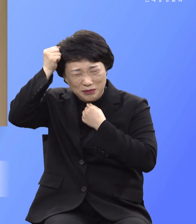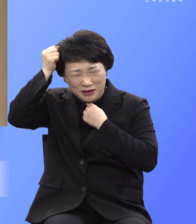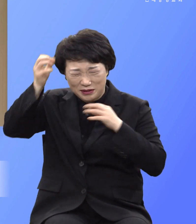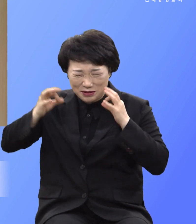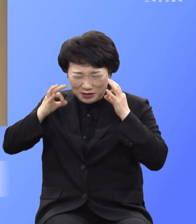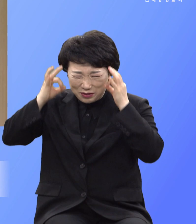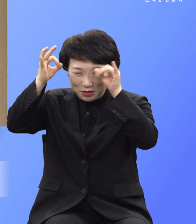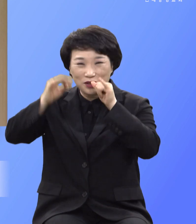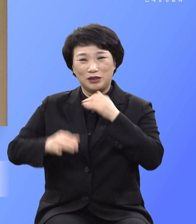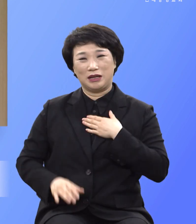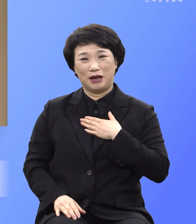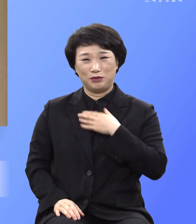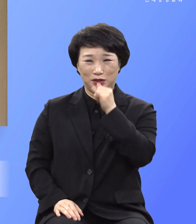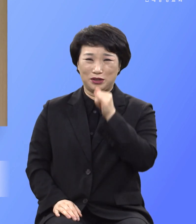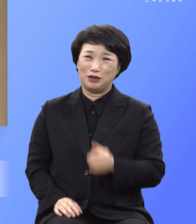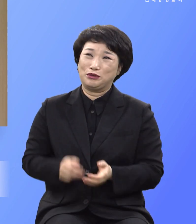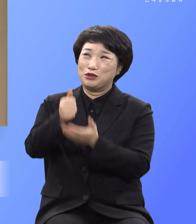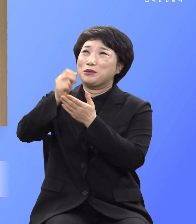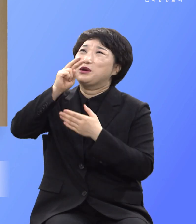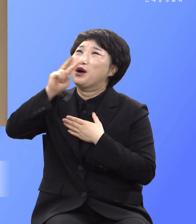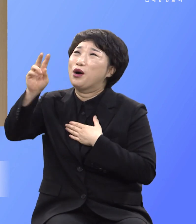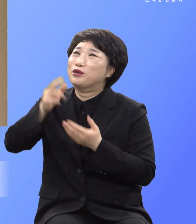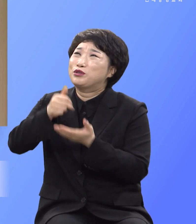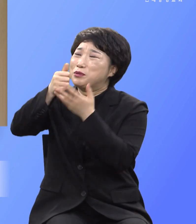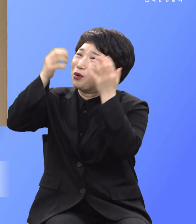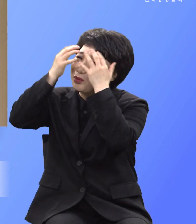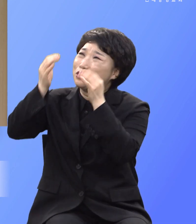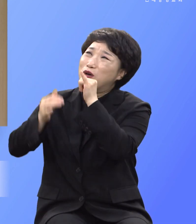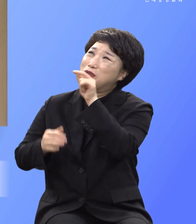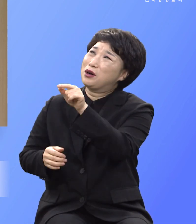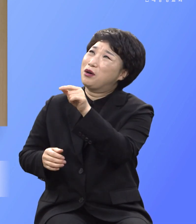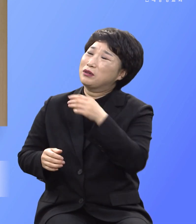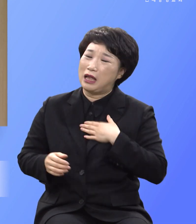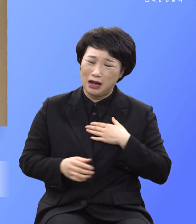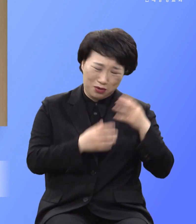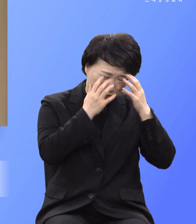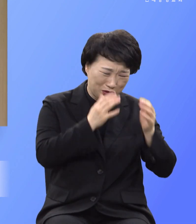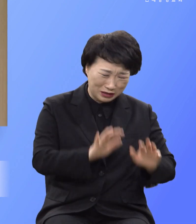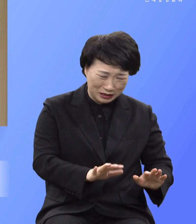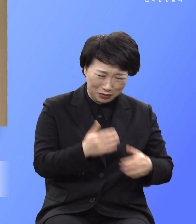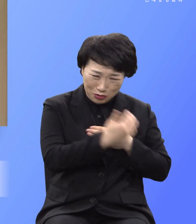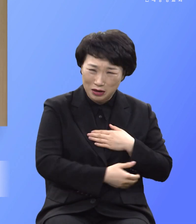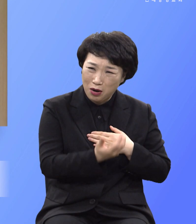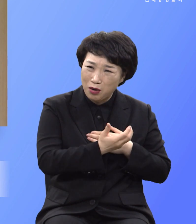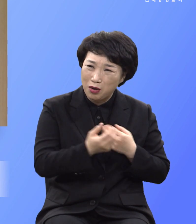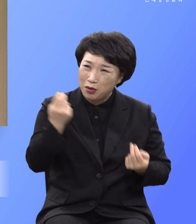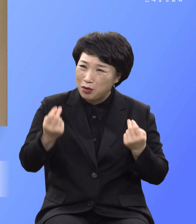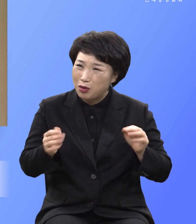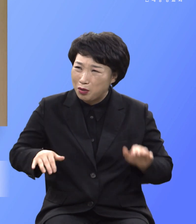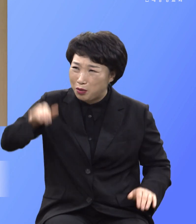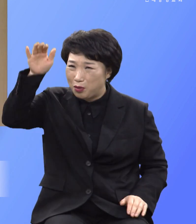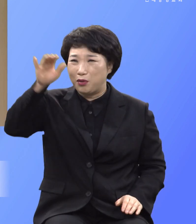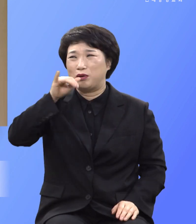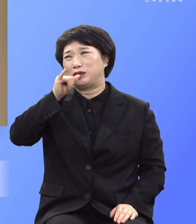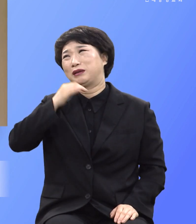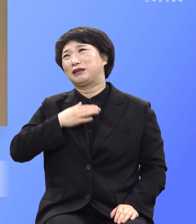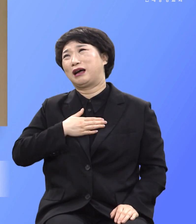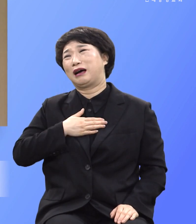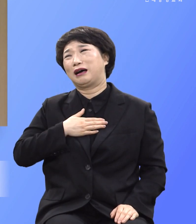주여 주님이 당한 고통은 내가 당하는 고통보다 억만백합니다 내가